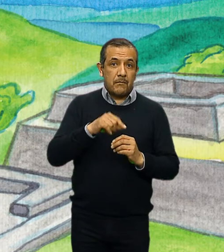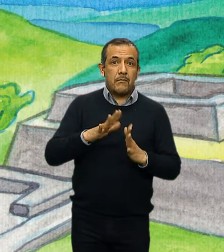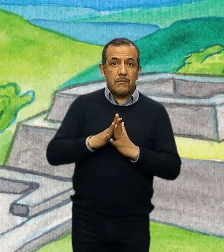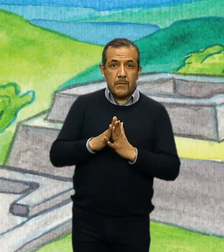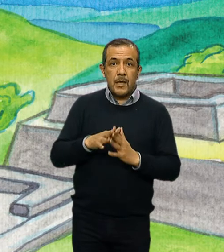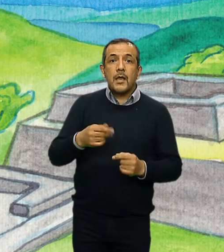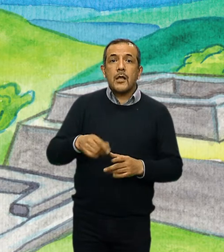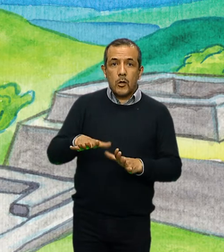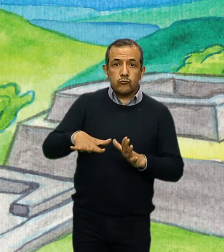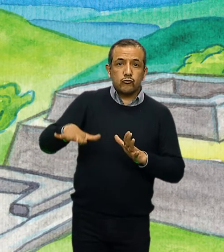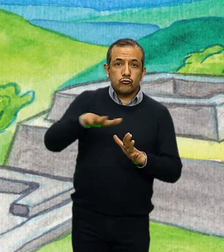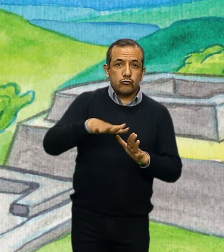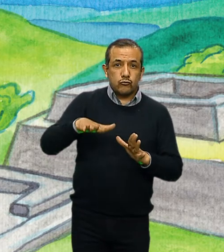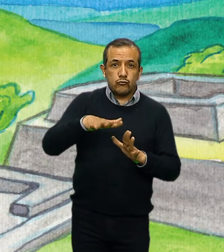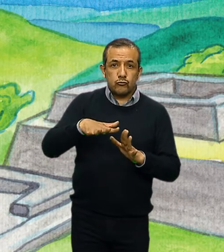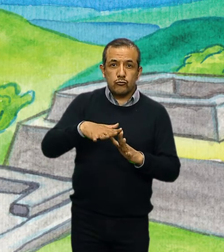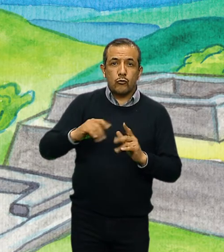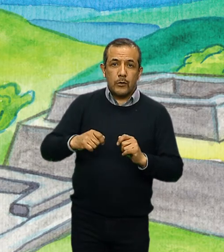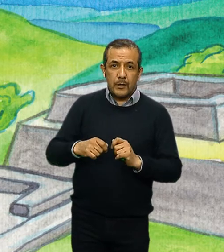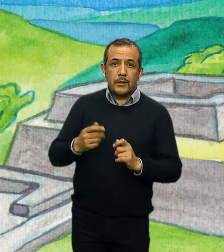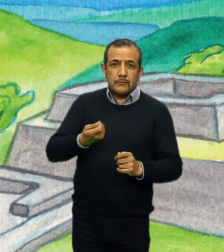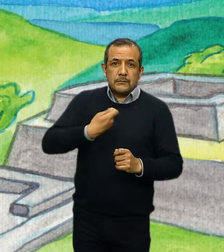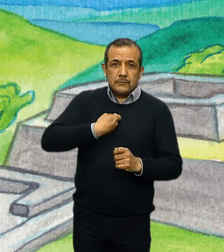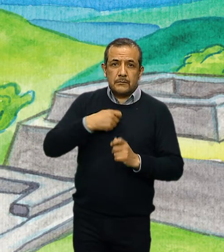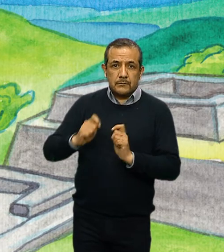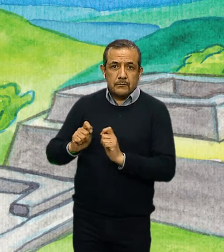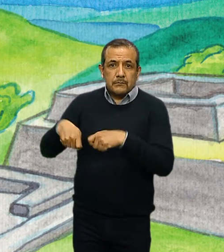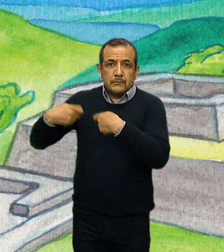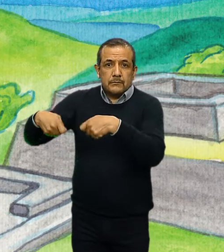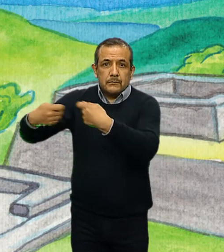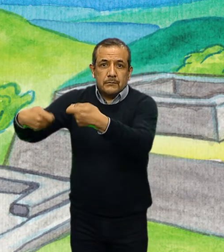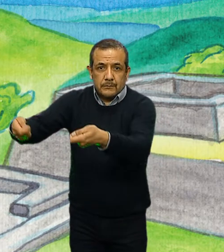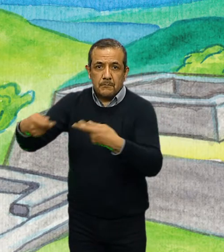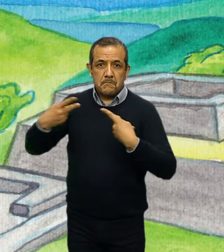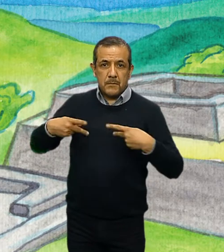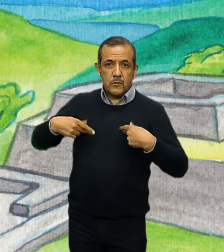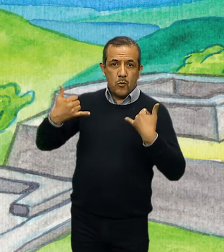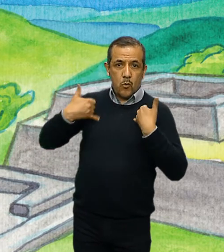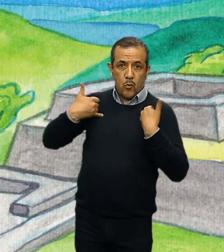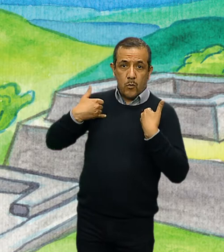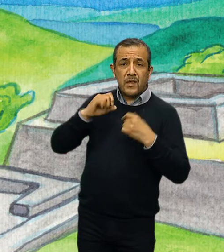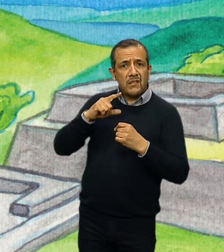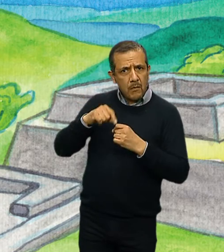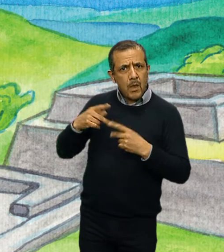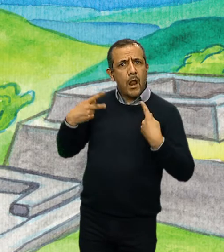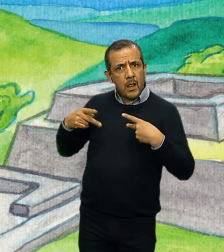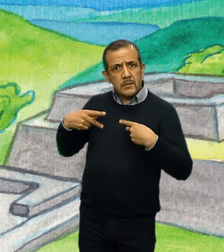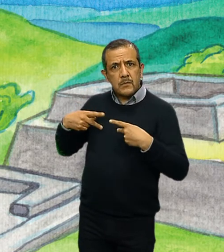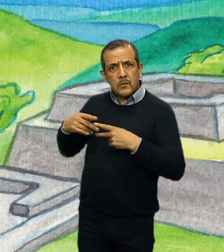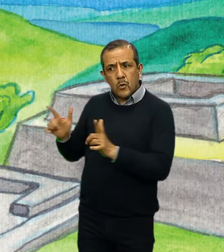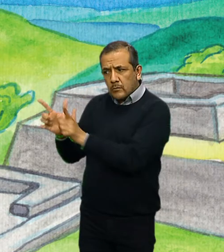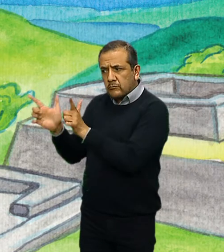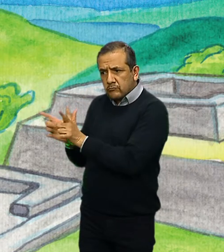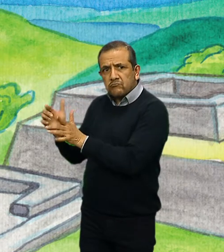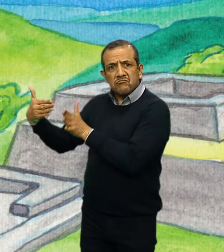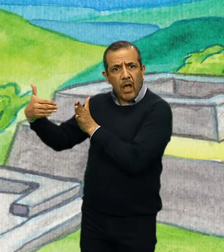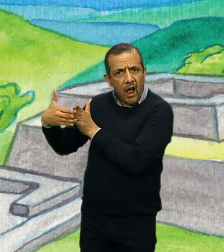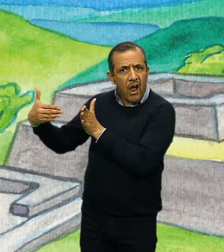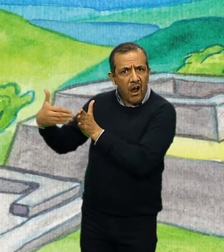sentido de pertenencia no solo a las generaciones más jóvenes, sino a aquellos que han sido marginados y privados de su propia